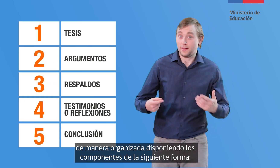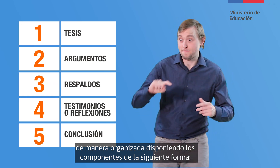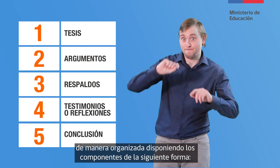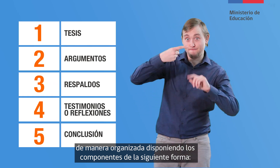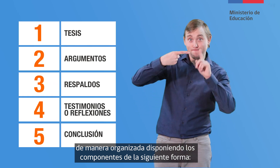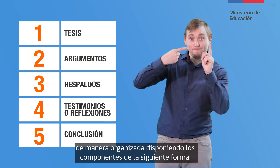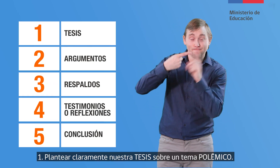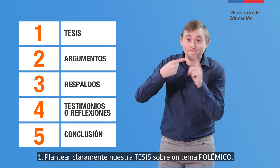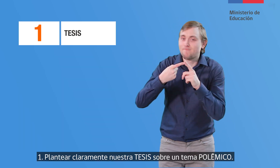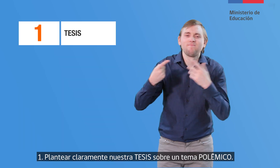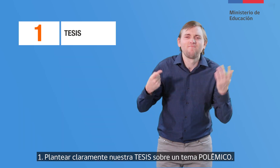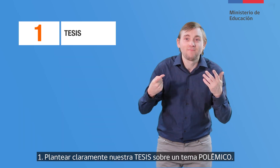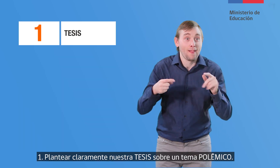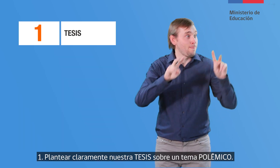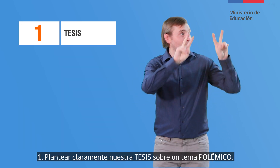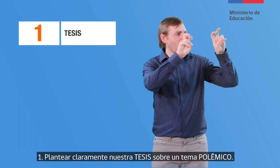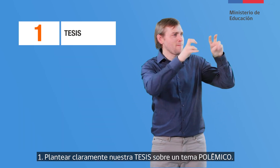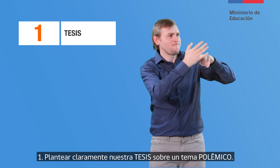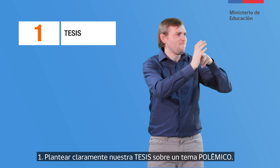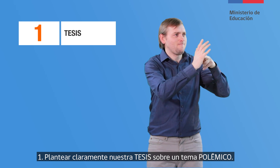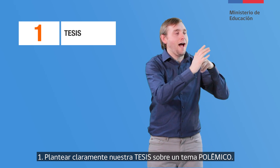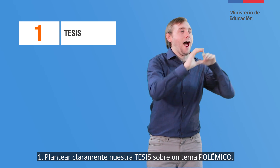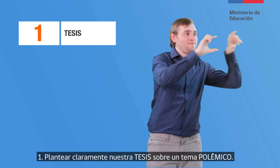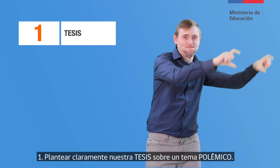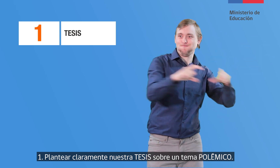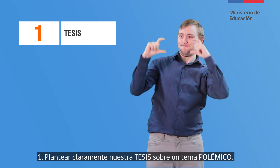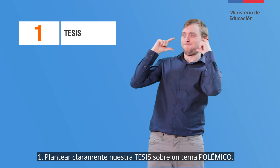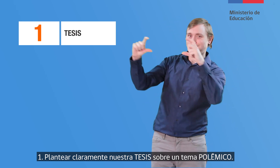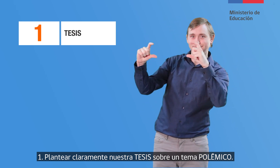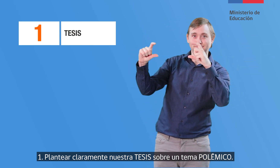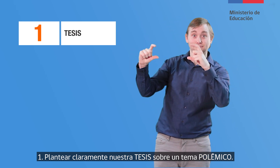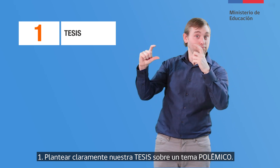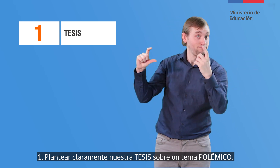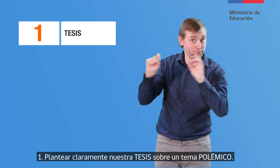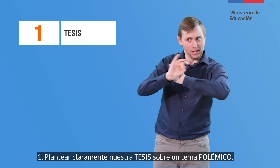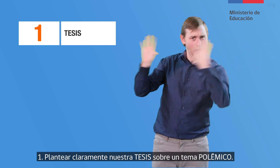1. Plantear claramente nuestra tesis sobre un tema polémico.